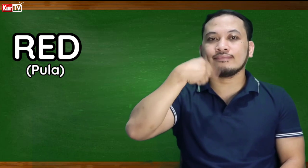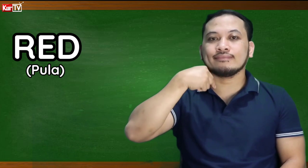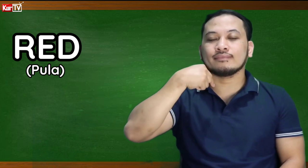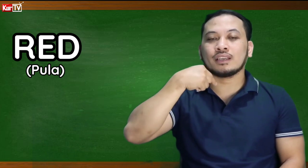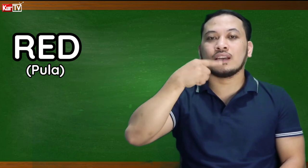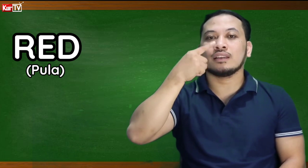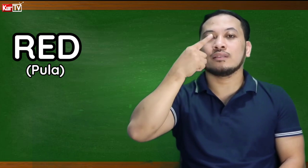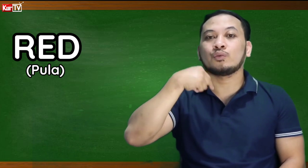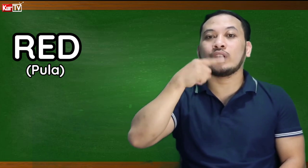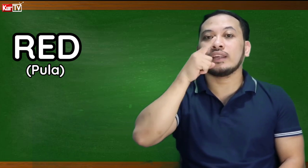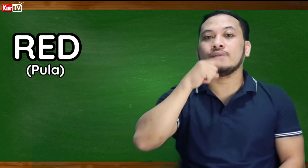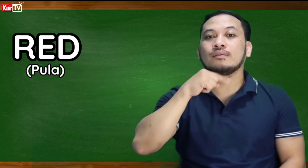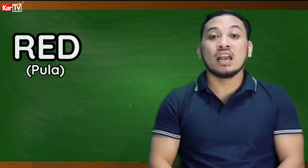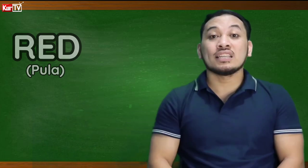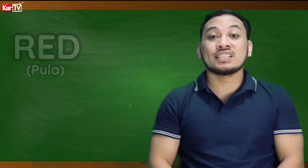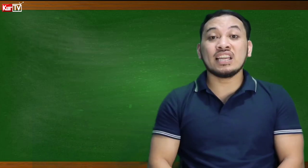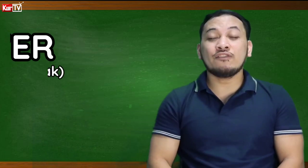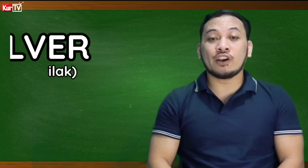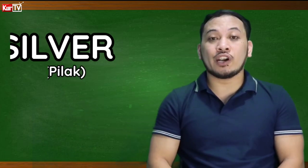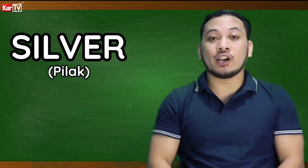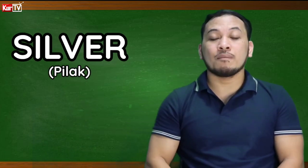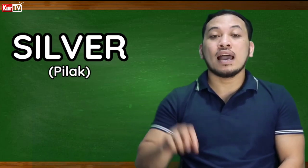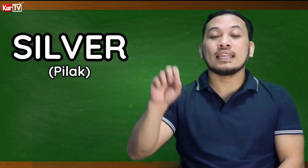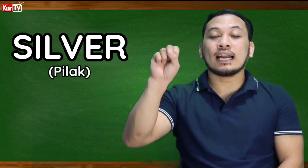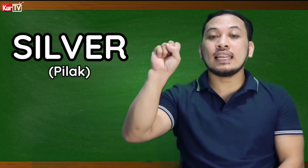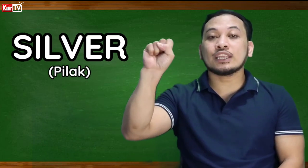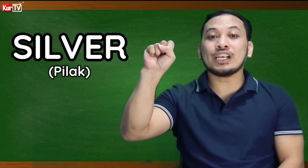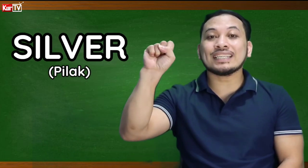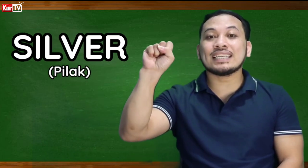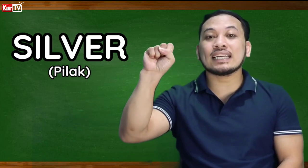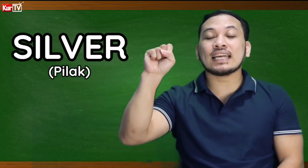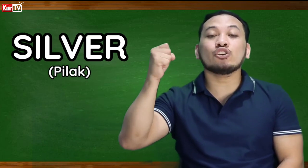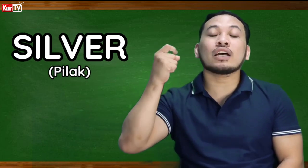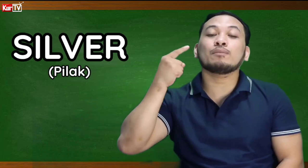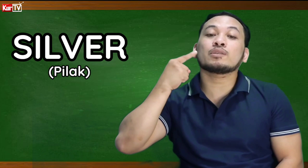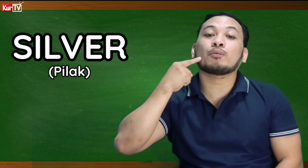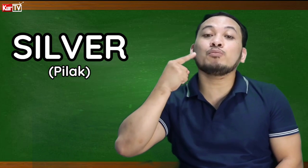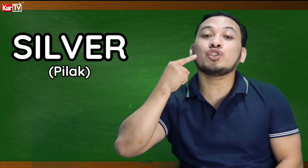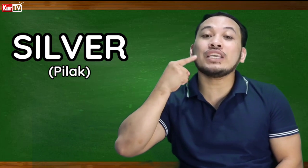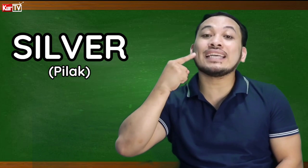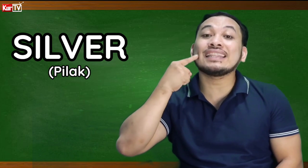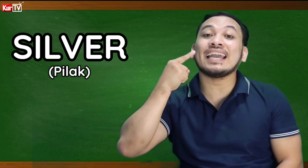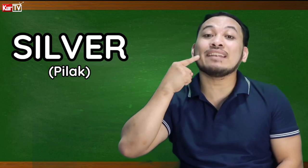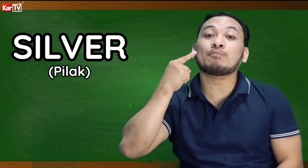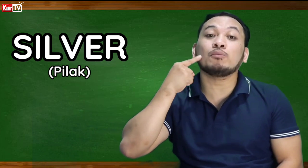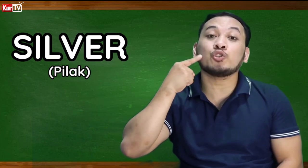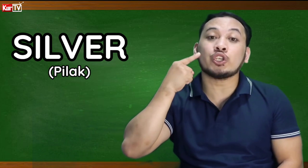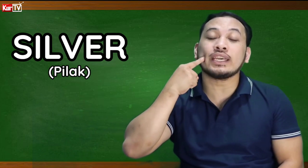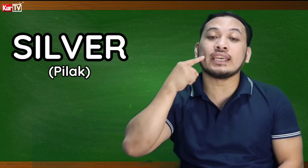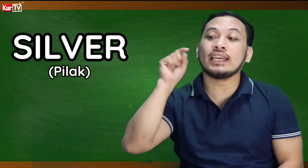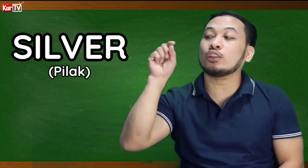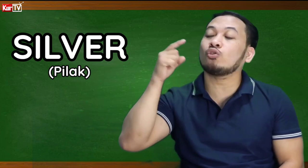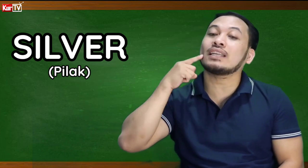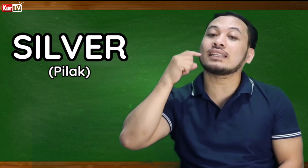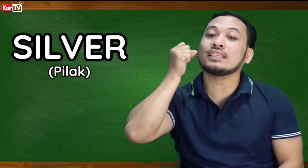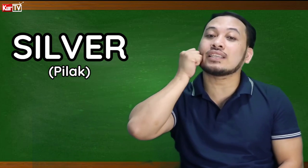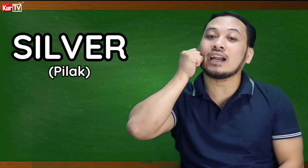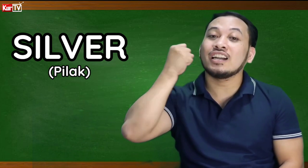ito ayan, red silver naka letter S lang tayo, tapos from cheek then, from cheek i-ganto lang natin sya